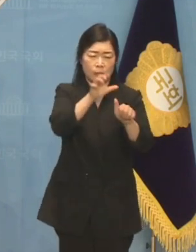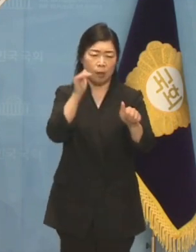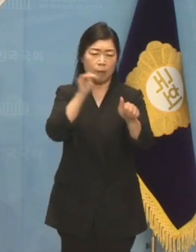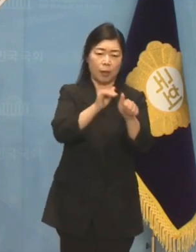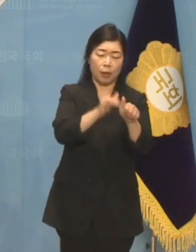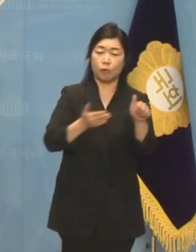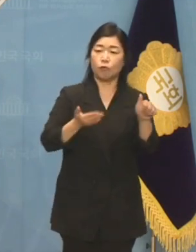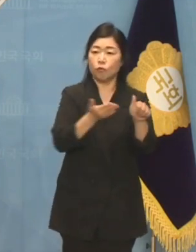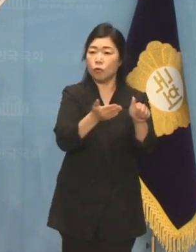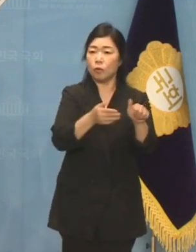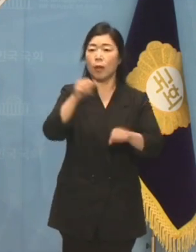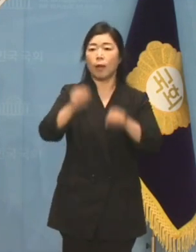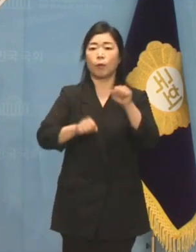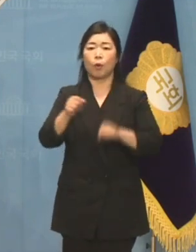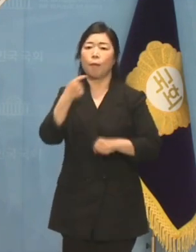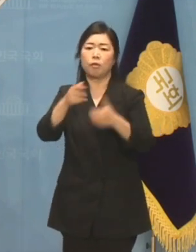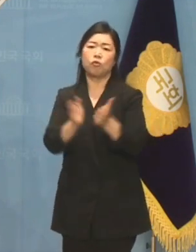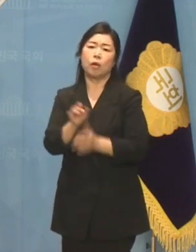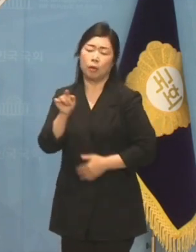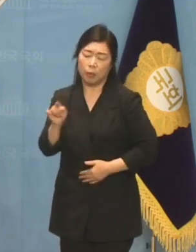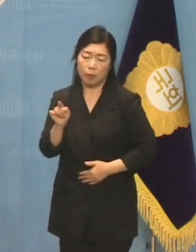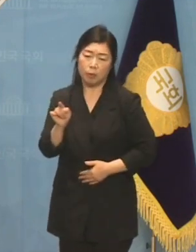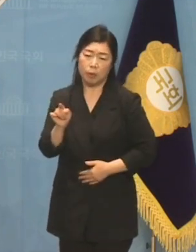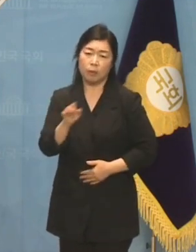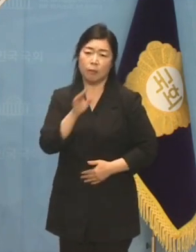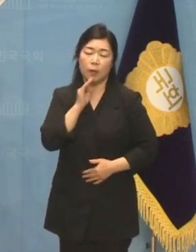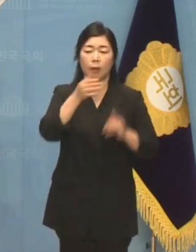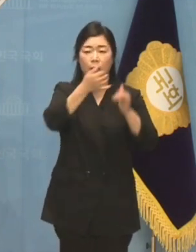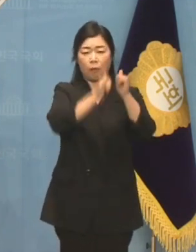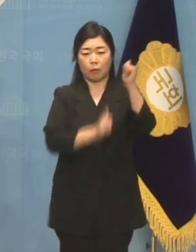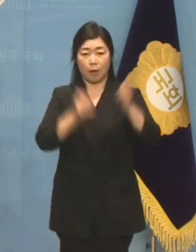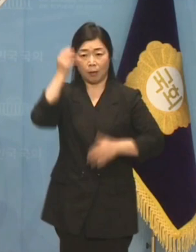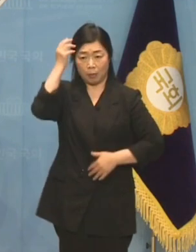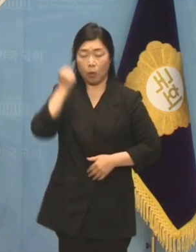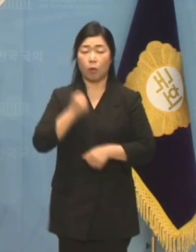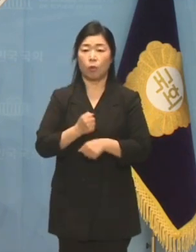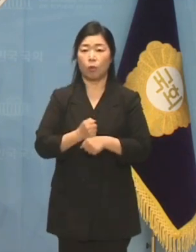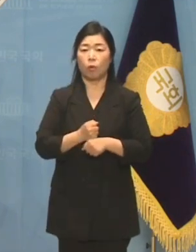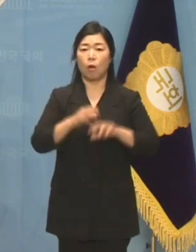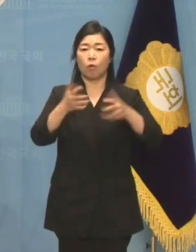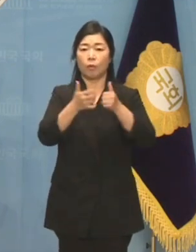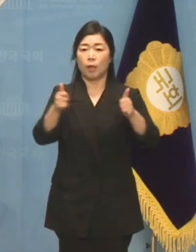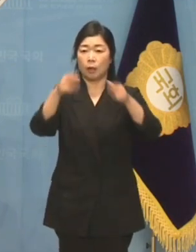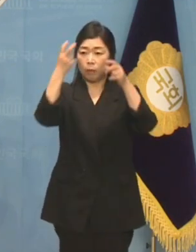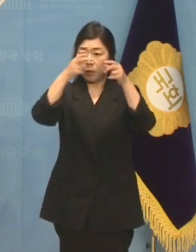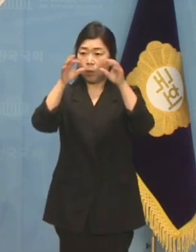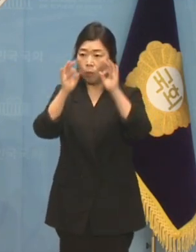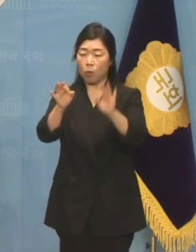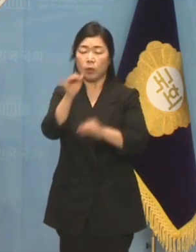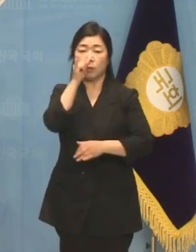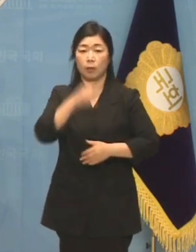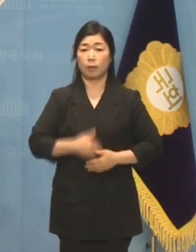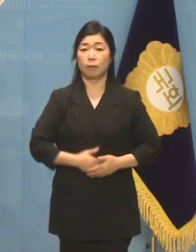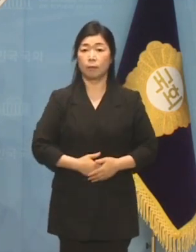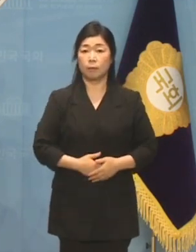민주당은 민주당을 역사가 기억하고 국민께서 지켜보고 계십니다.